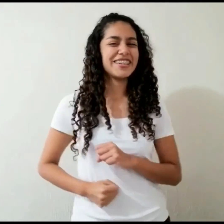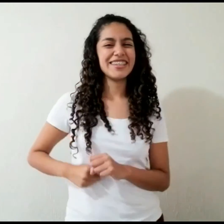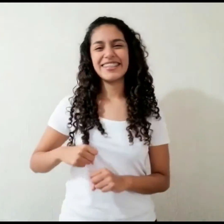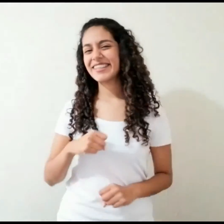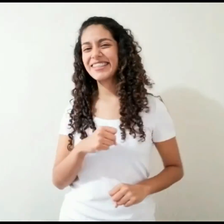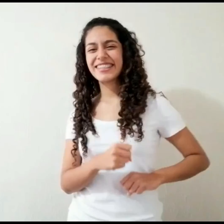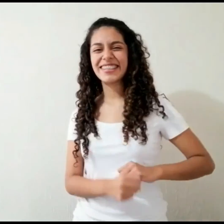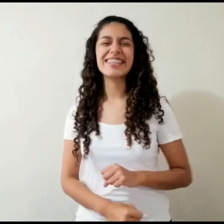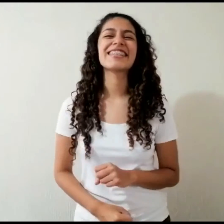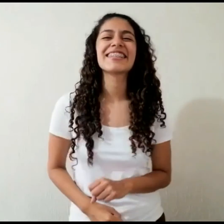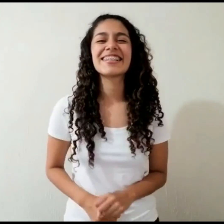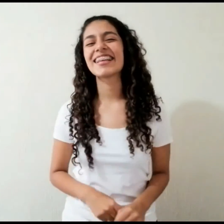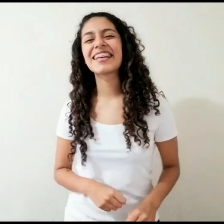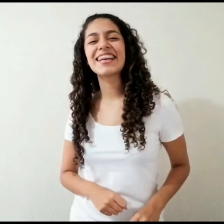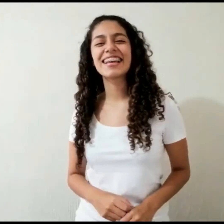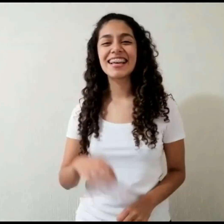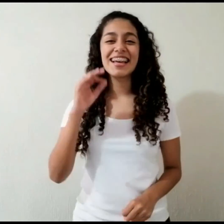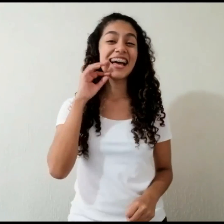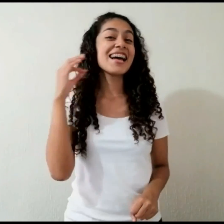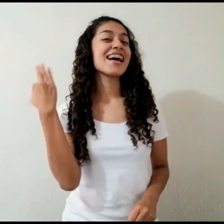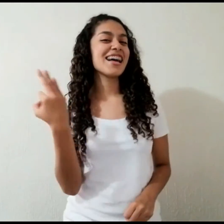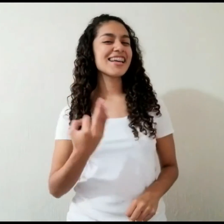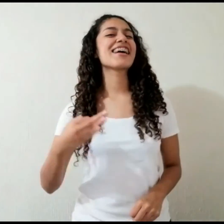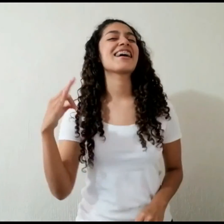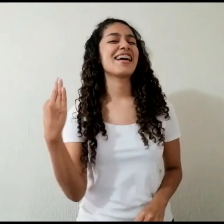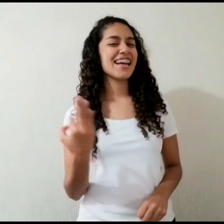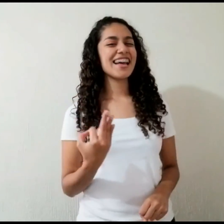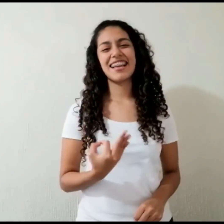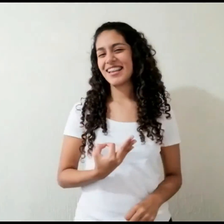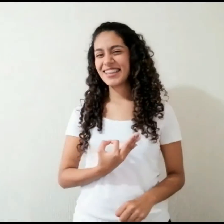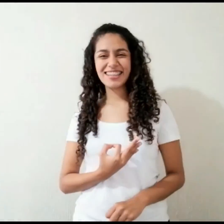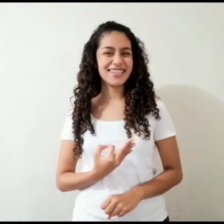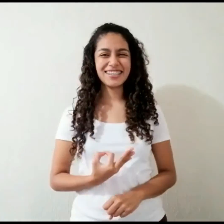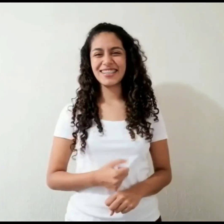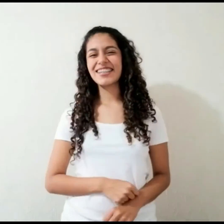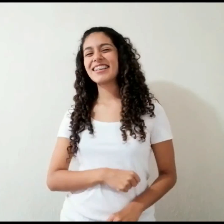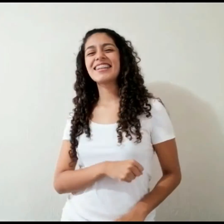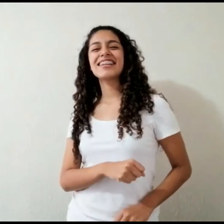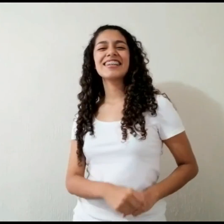bonito Ala, ala que chilero